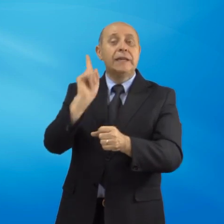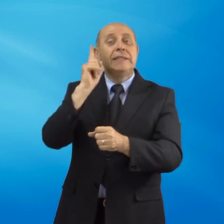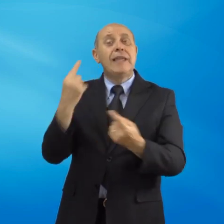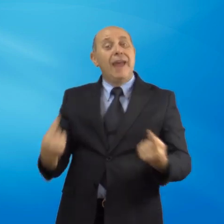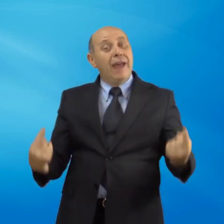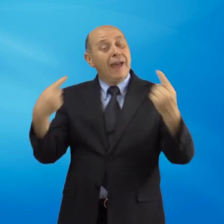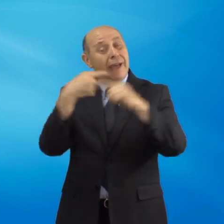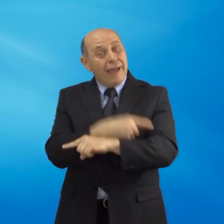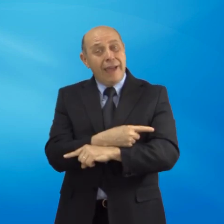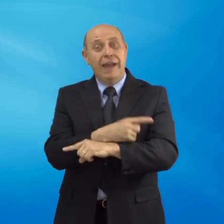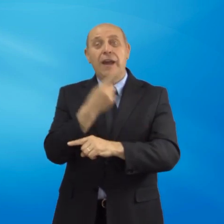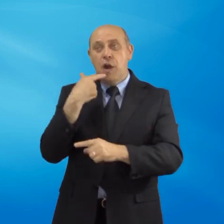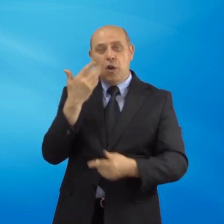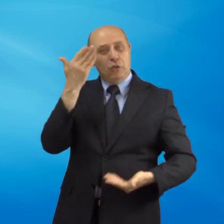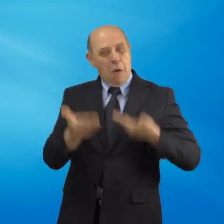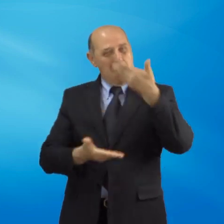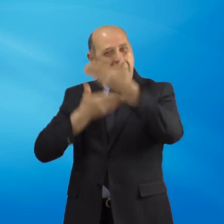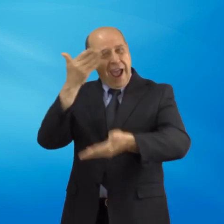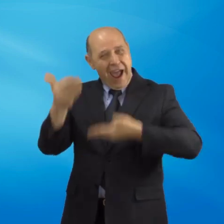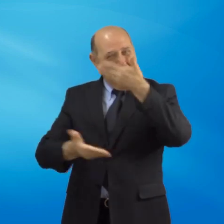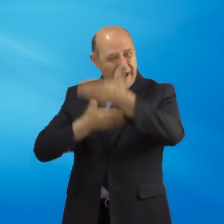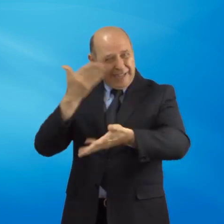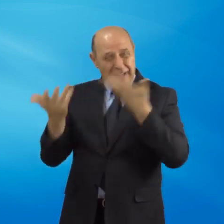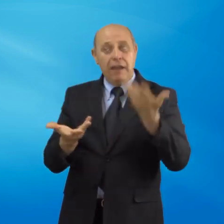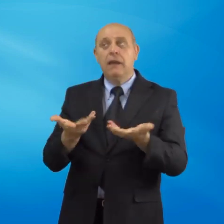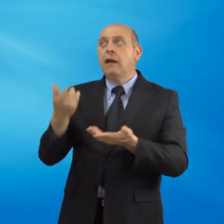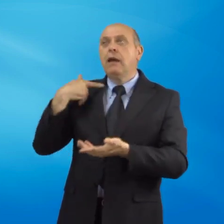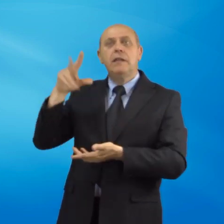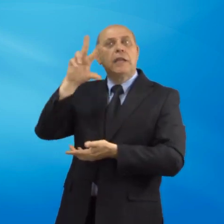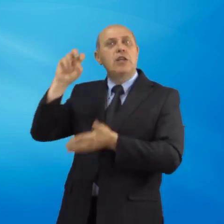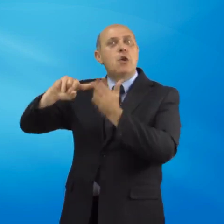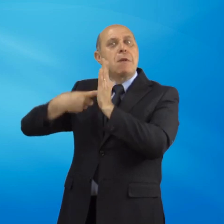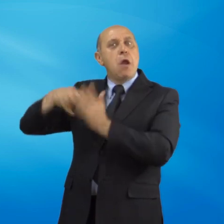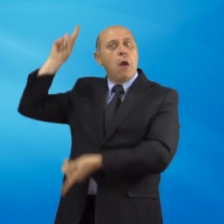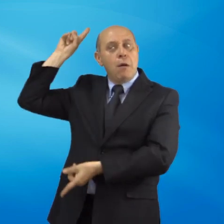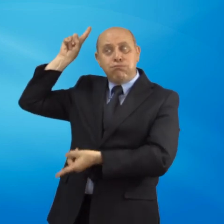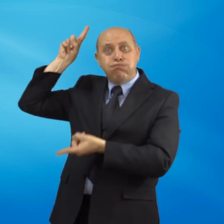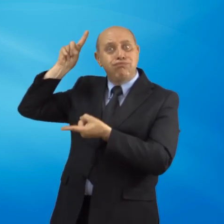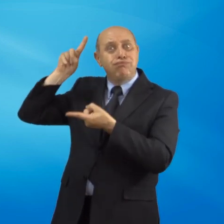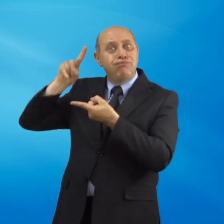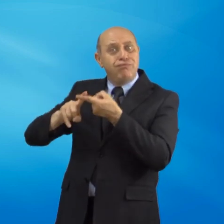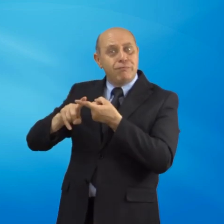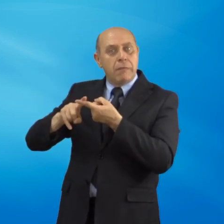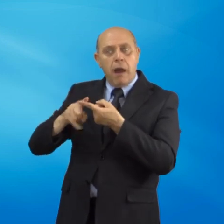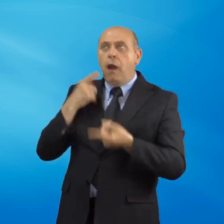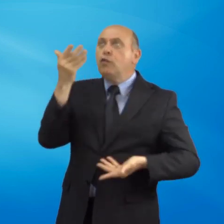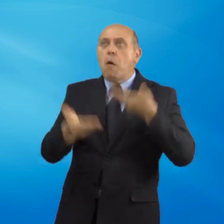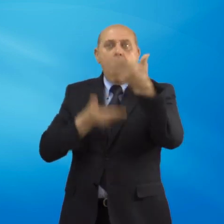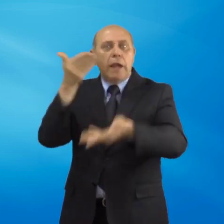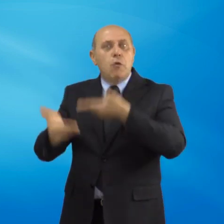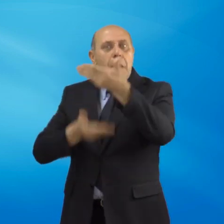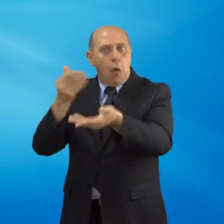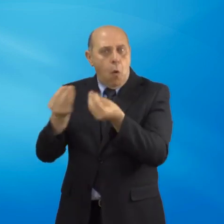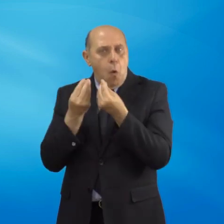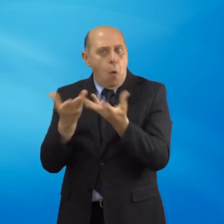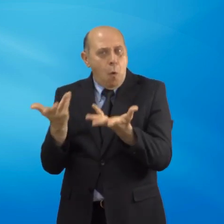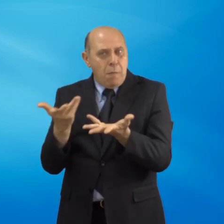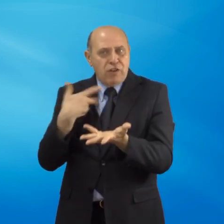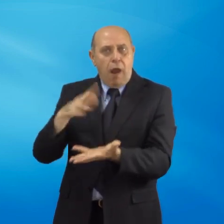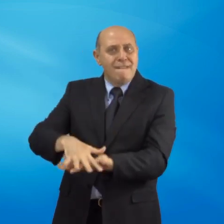300 milioni saranno esauriti, le domande ammesse ma rimaste